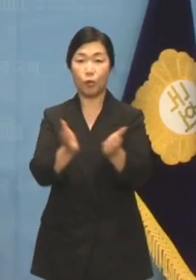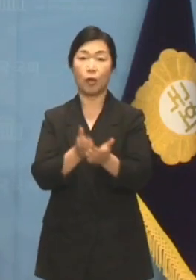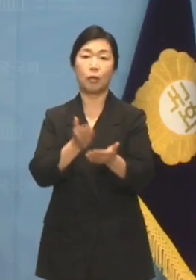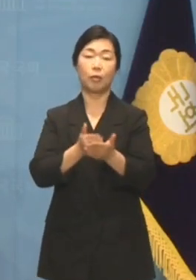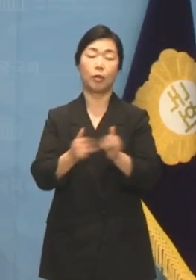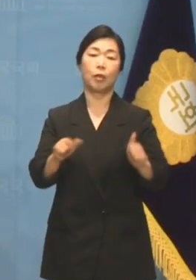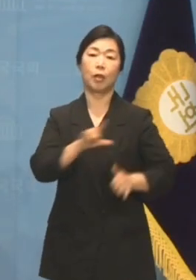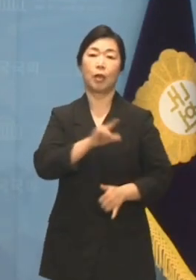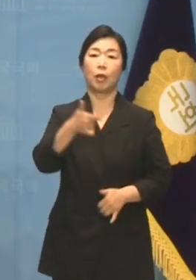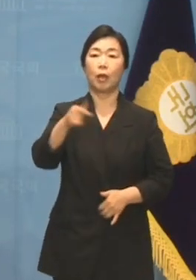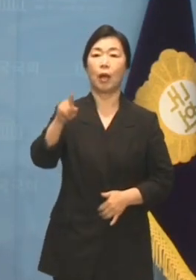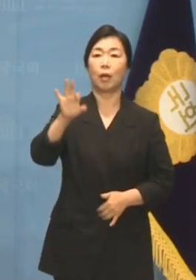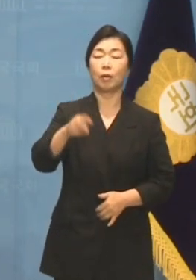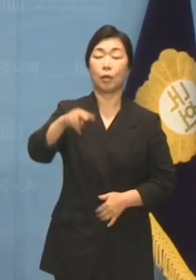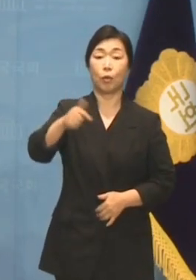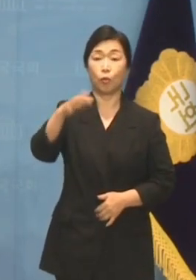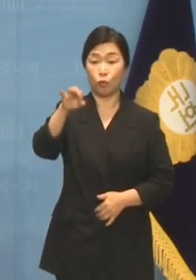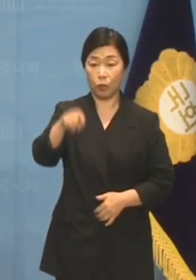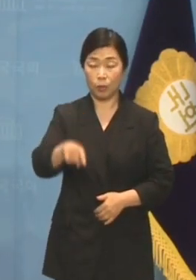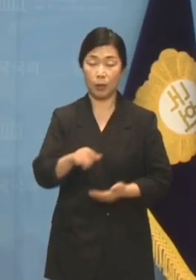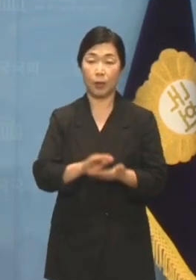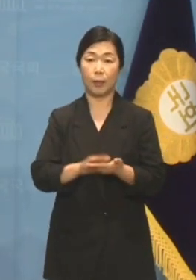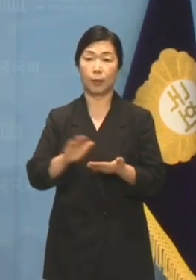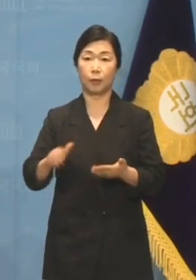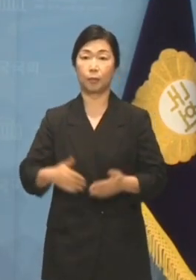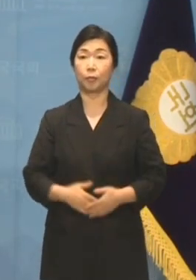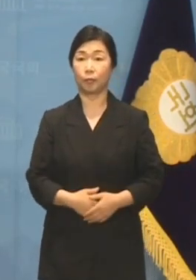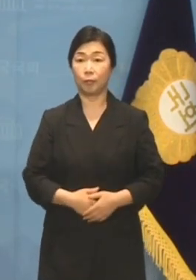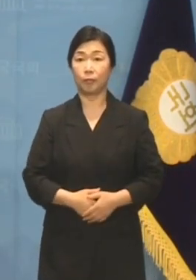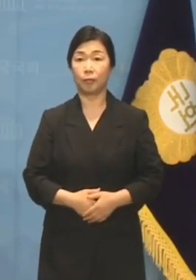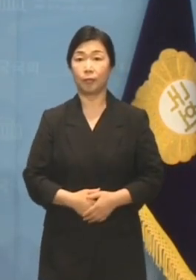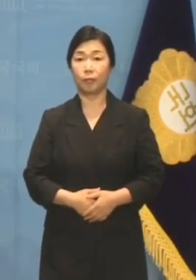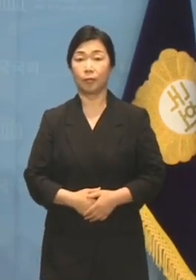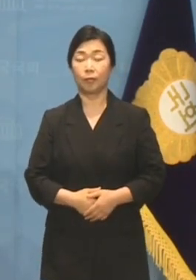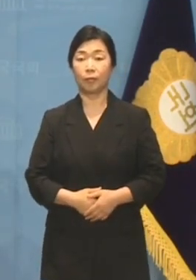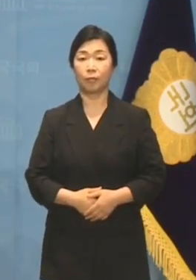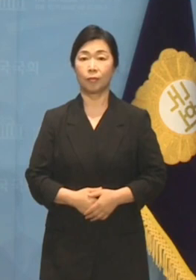민주당 강선우 대변인입니다. 해도 될까요?